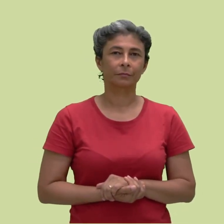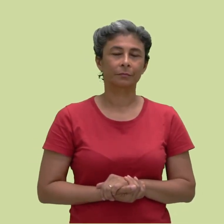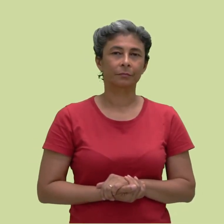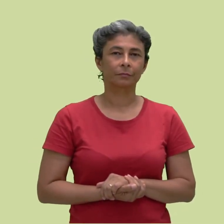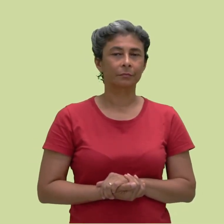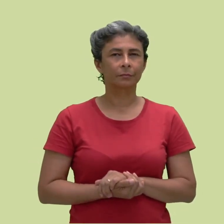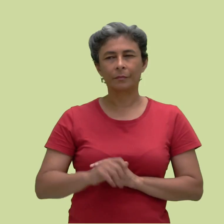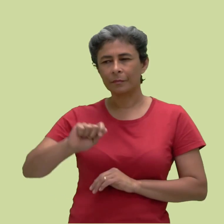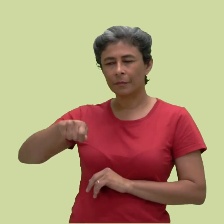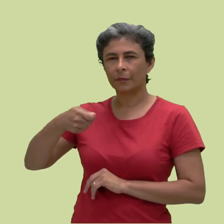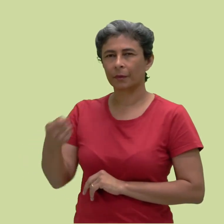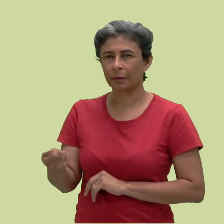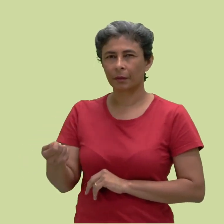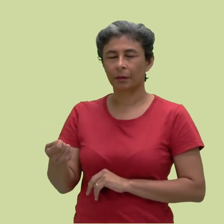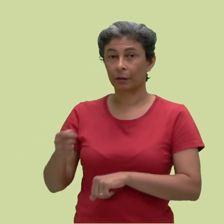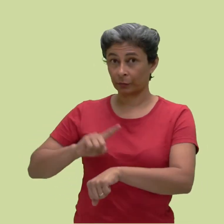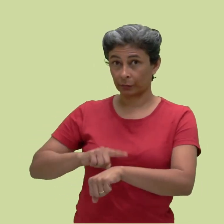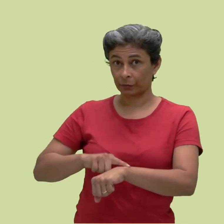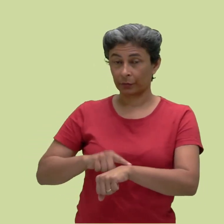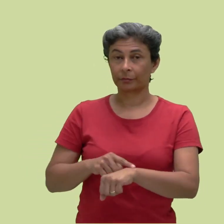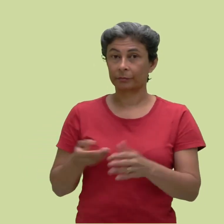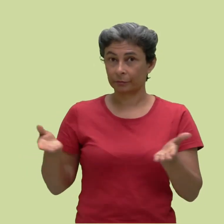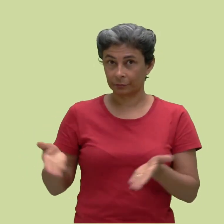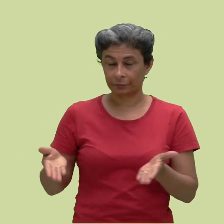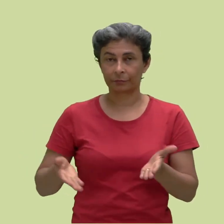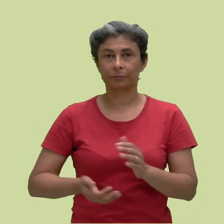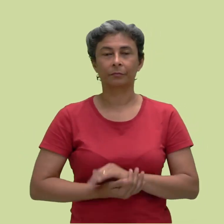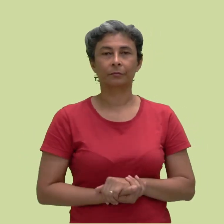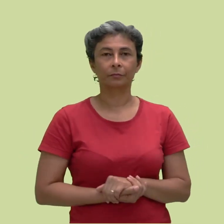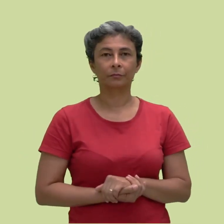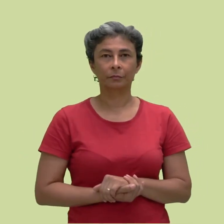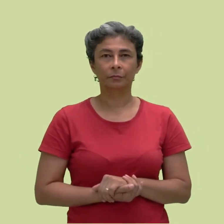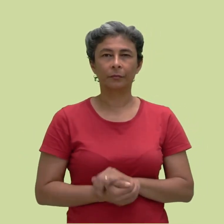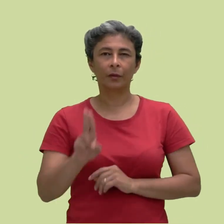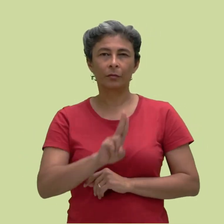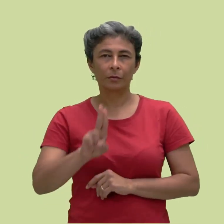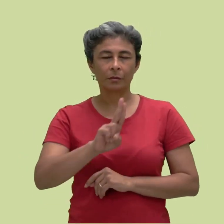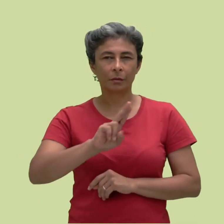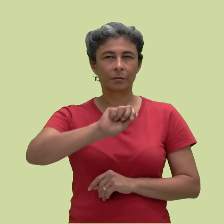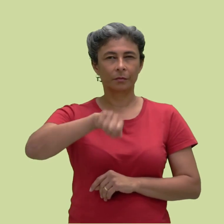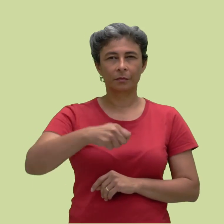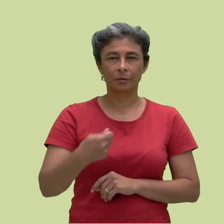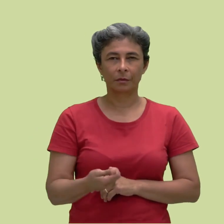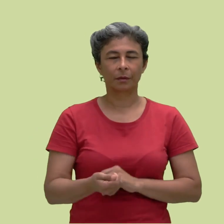Para marcar o tempo presente são utilizados os